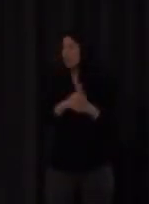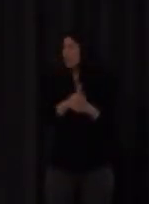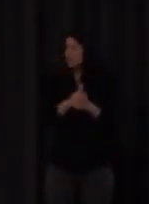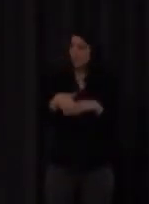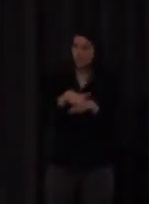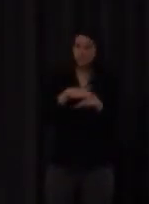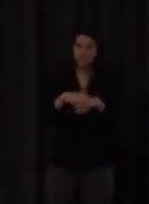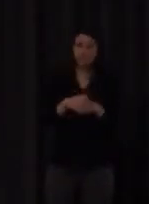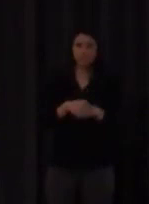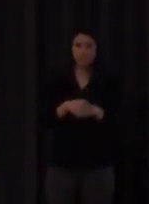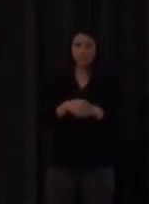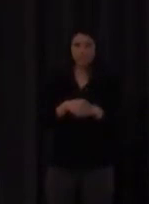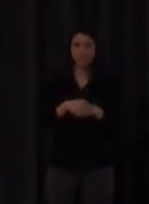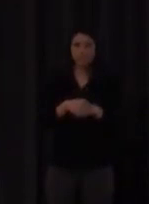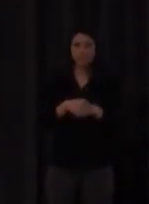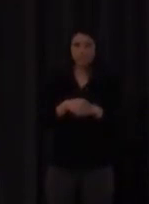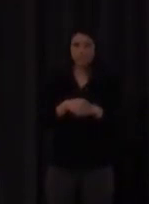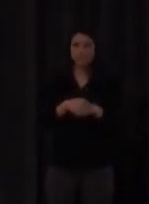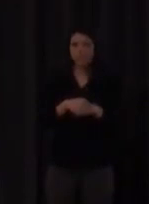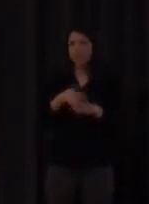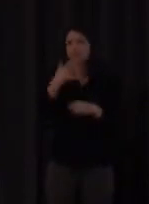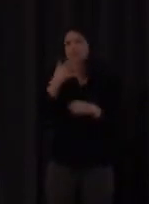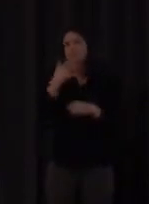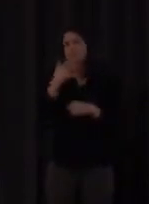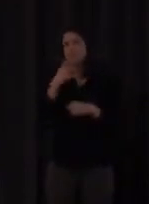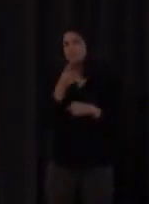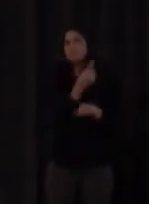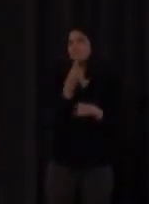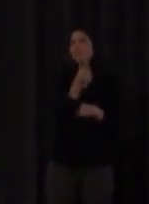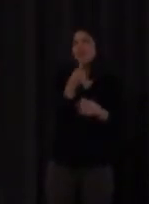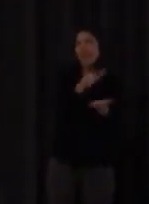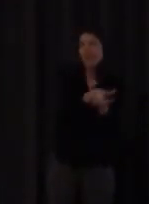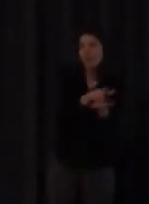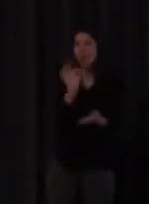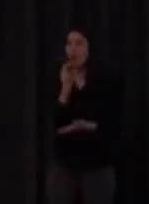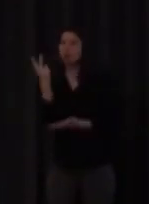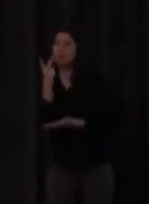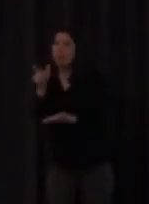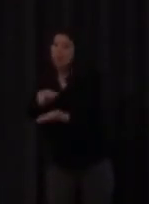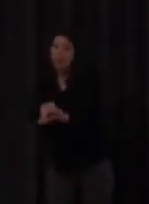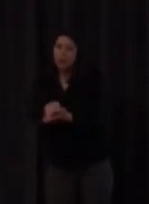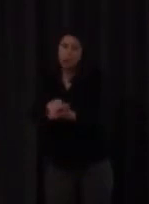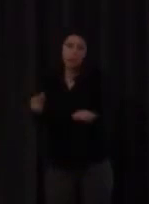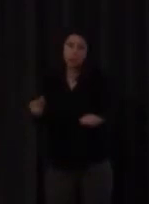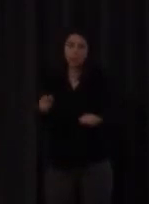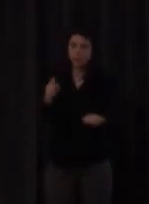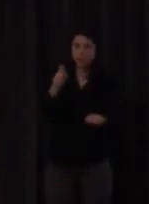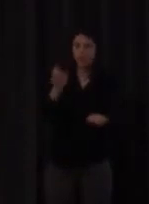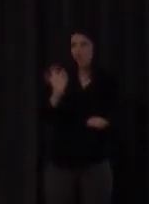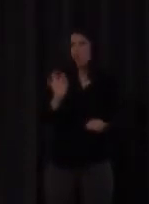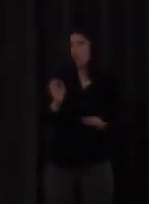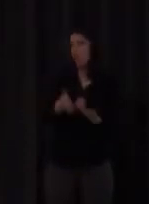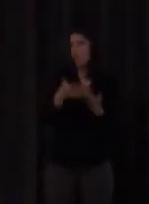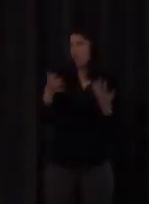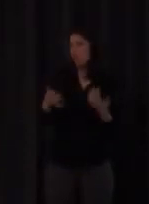perdón la denominación que sea primera o segunda lengua que sea bueno lo que tengo claro la denominación puede ser